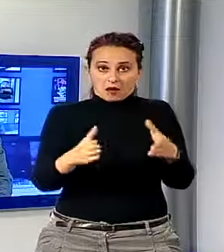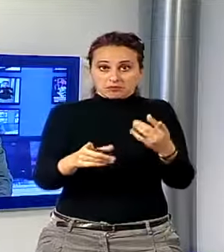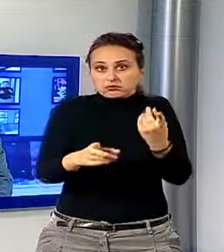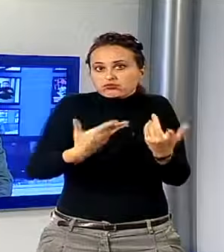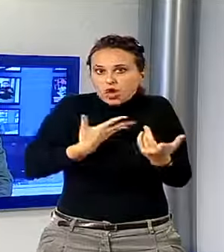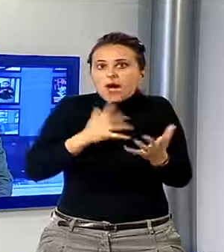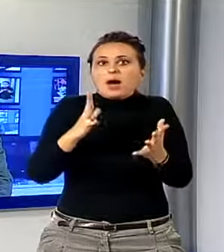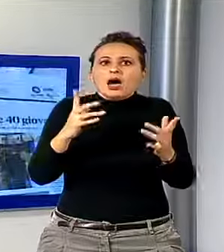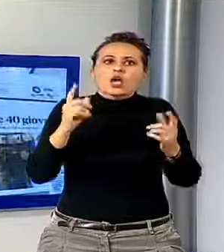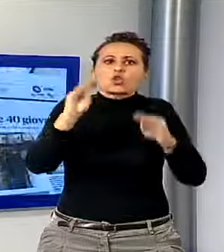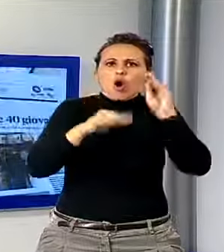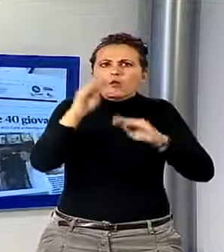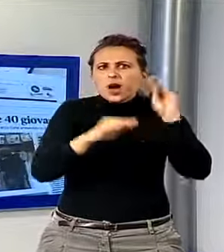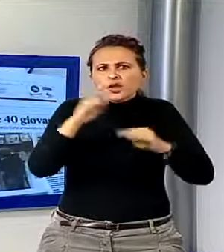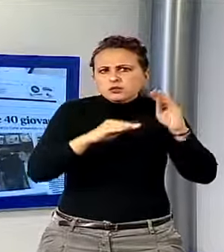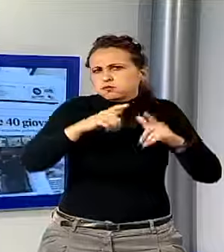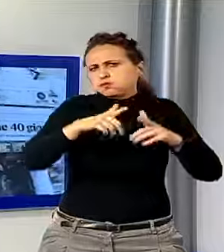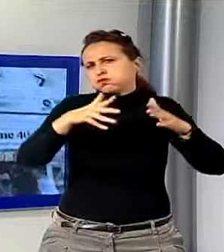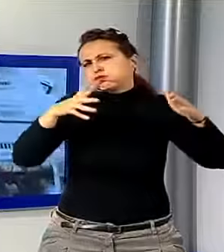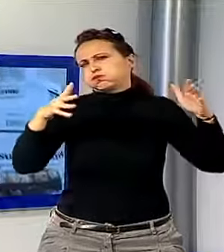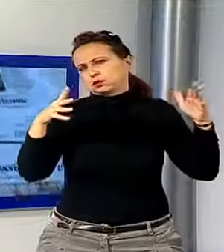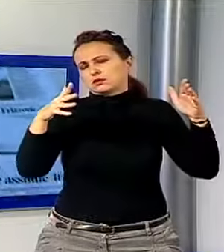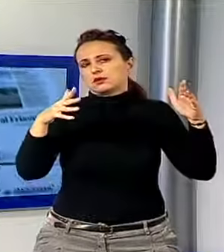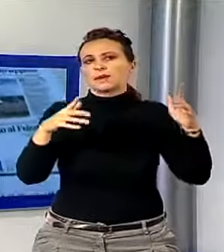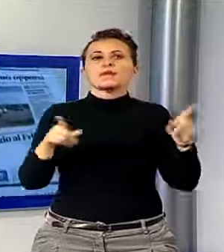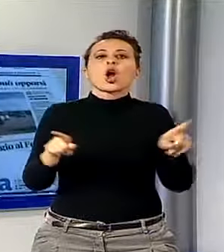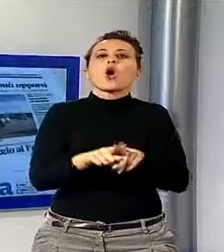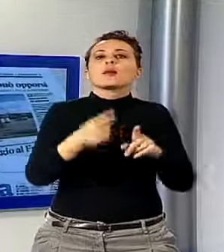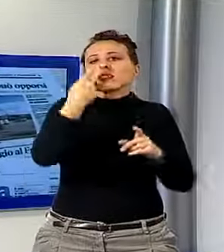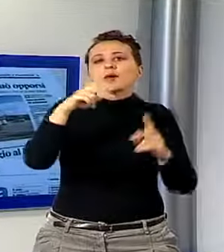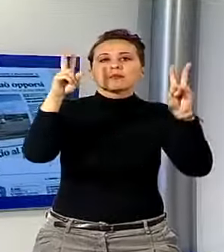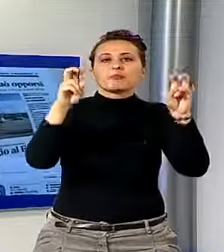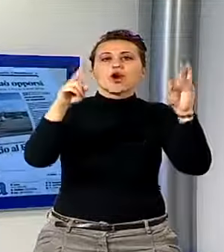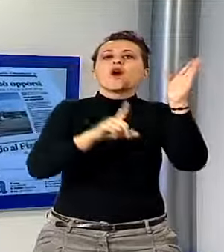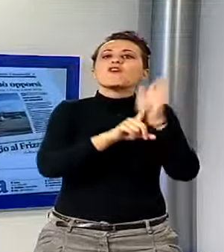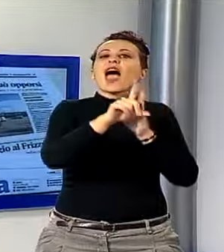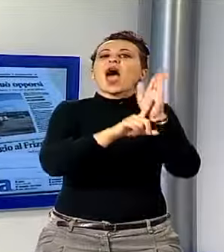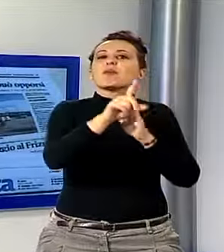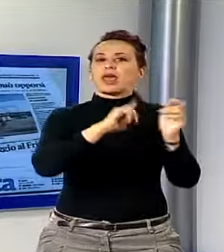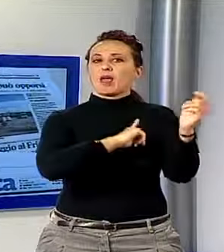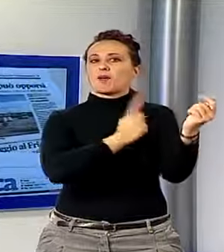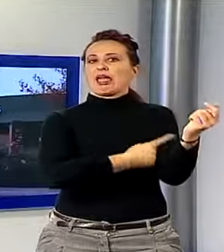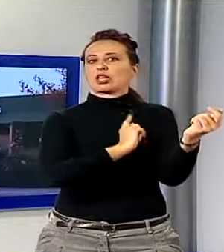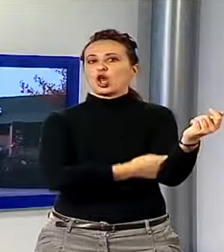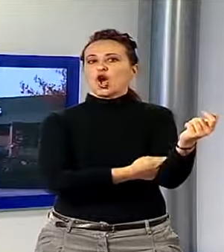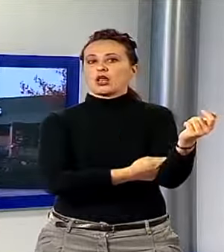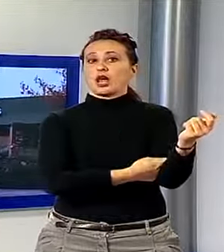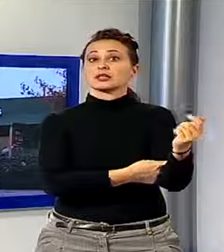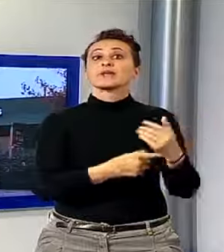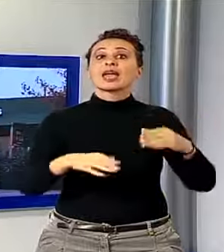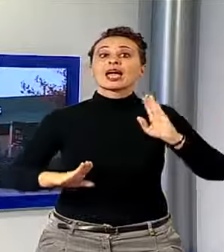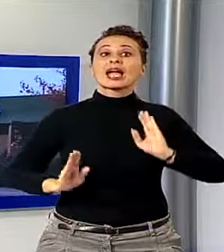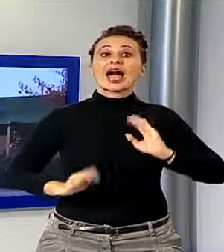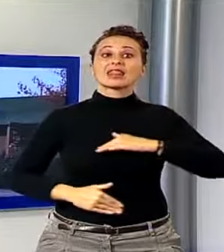Vediamo. È scoppiata la febbre da McDonald's. Sono già 800 le candidature online